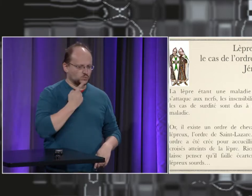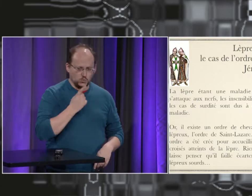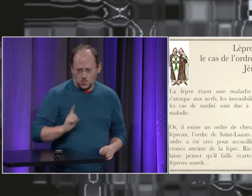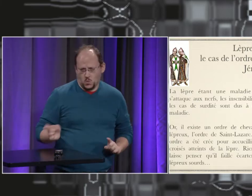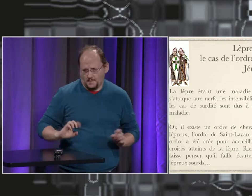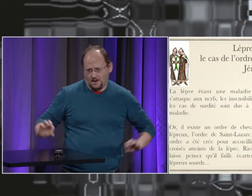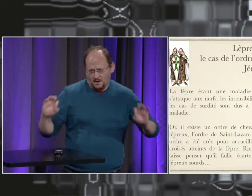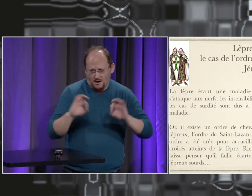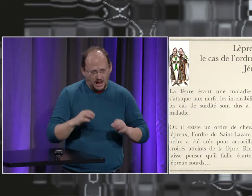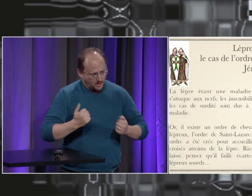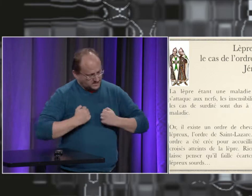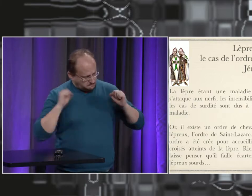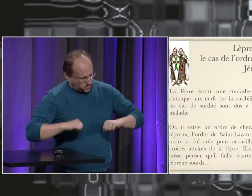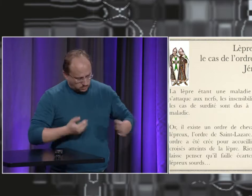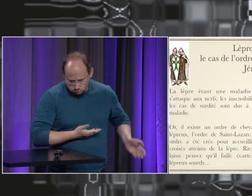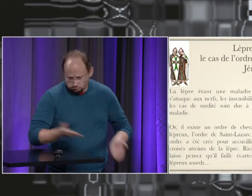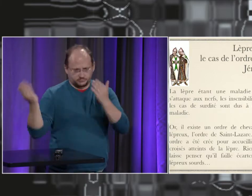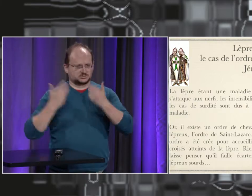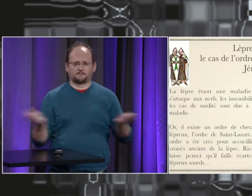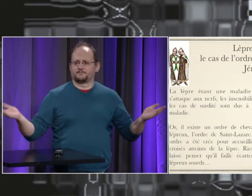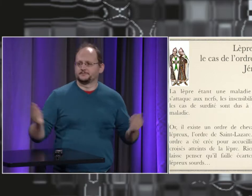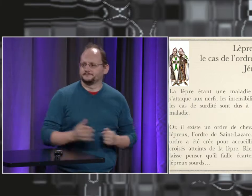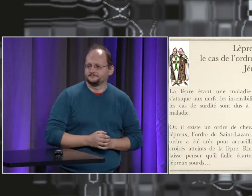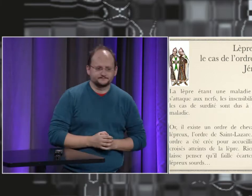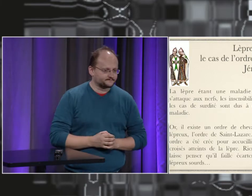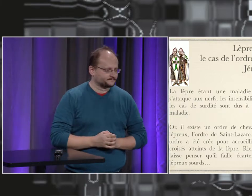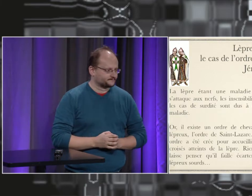provoquait la surdité et qui était très présente à cette époque